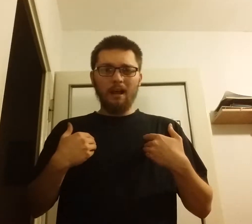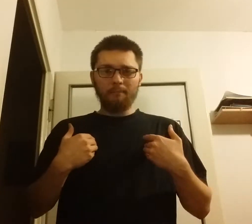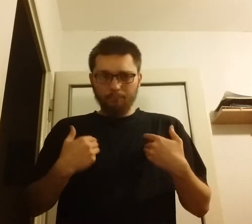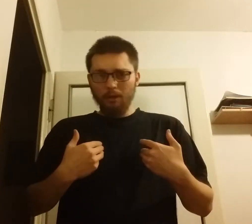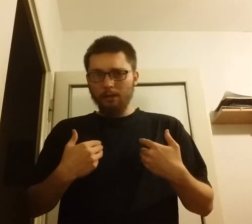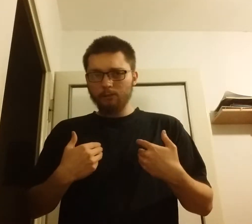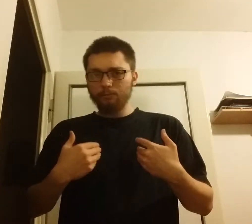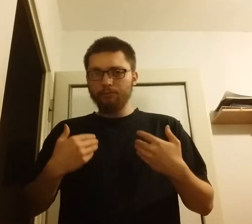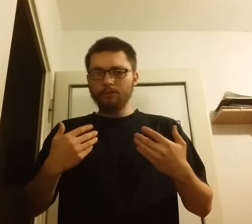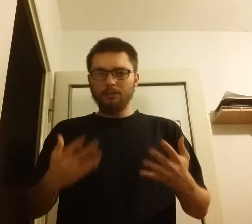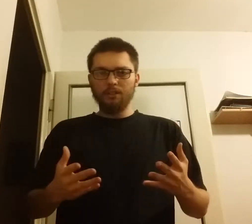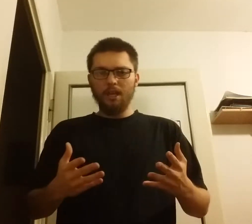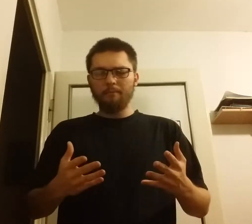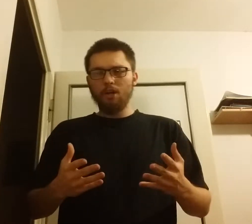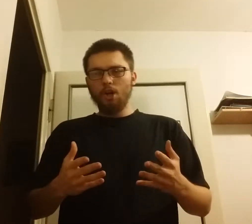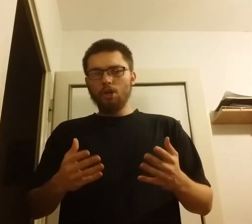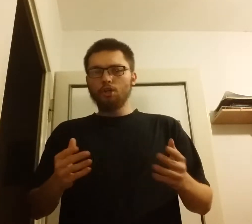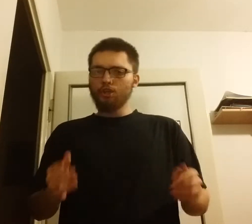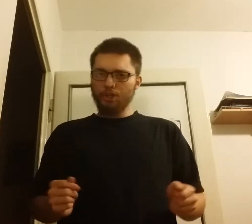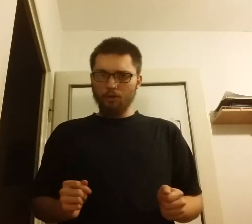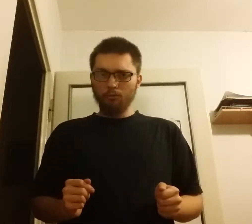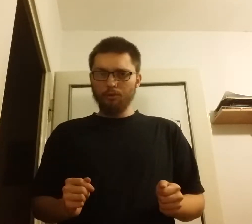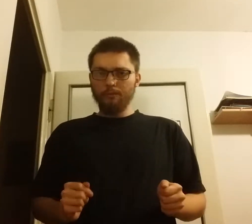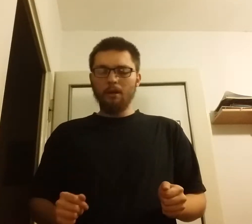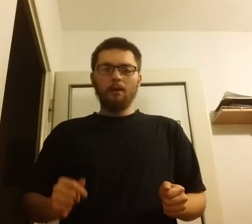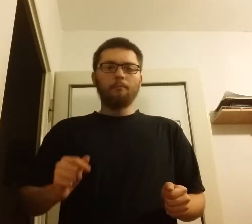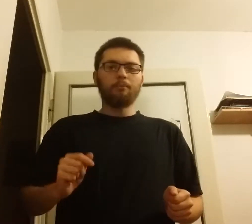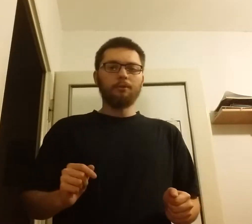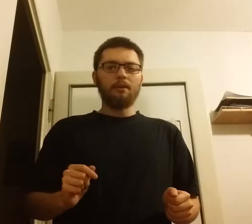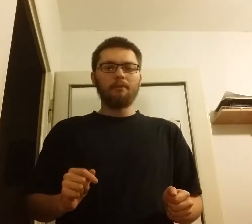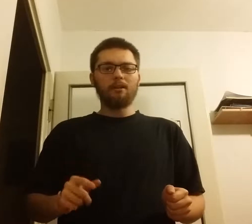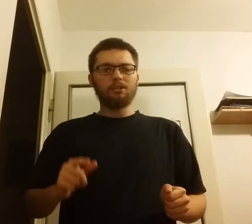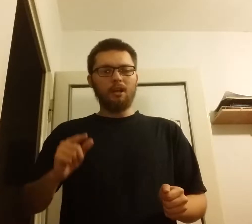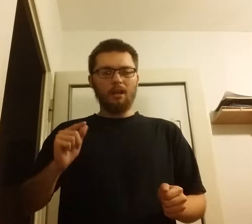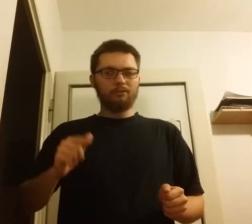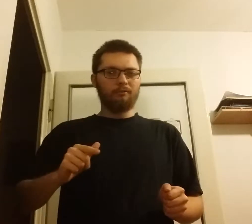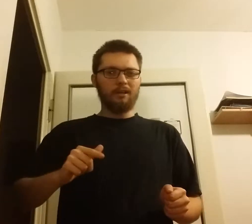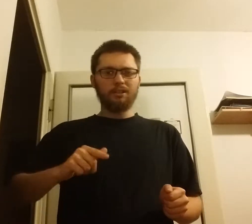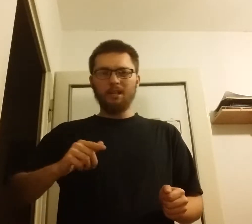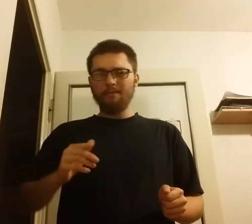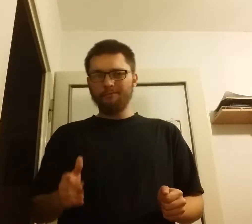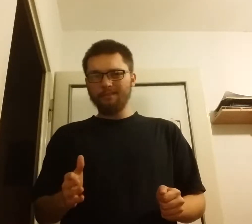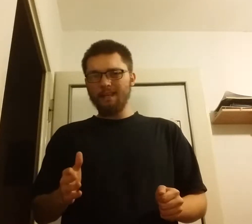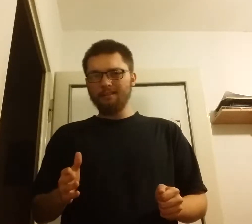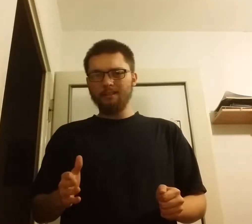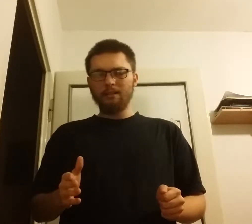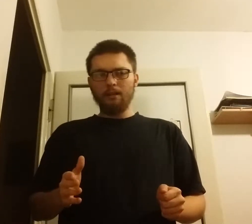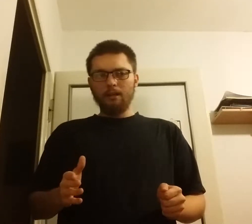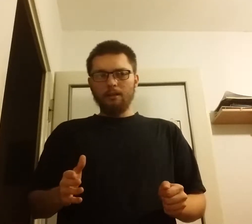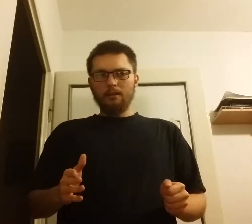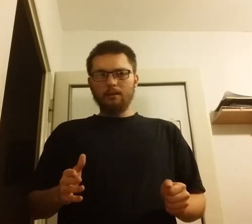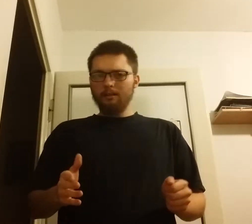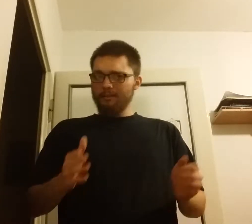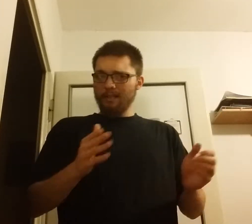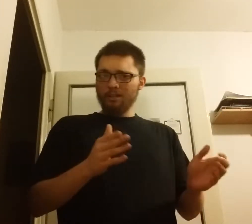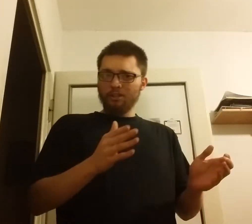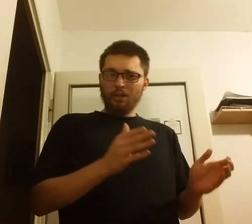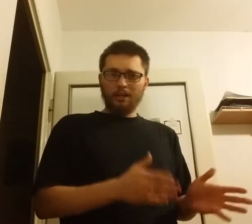Polaków dniem szczególnym, ponieważ to właśnie wtedy nasz